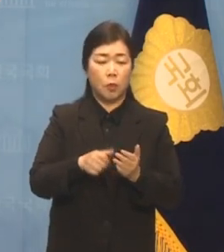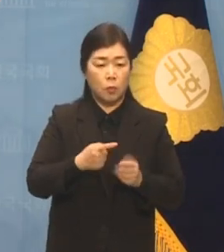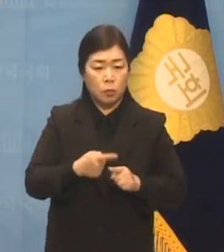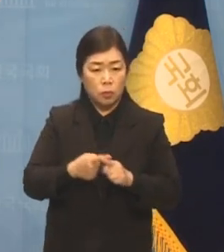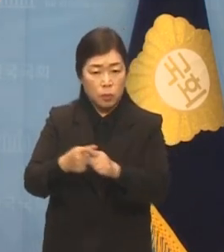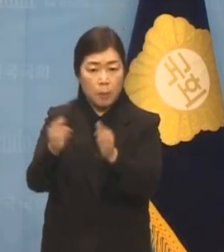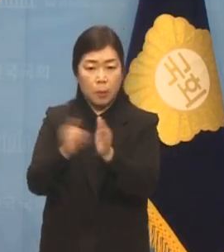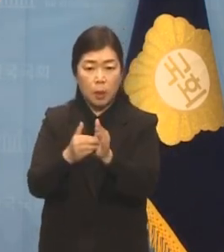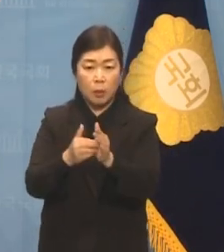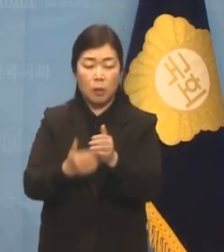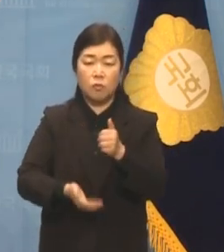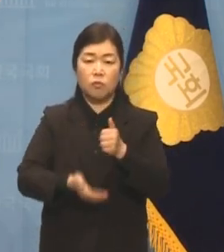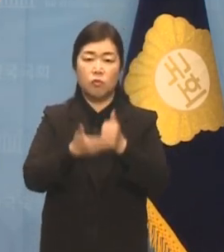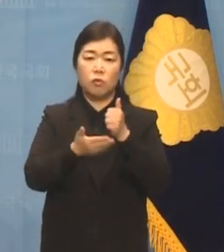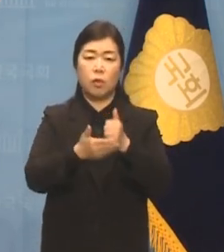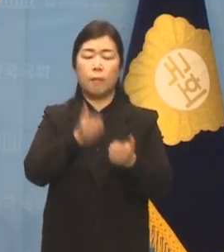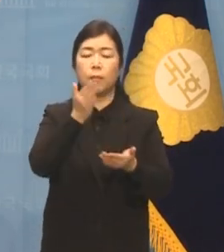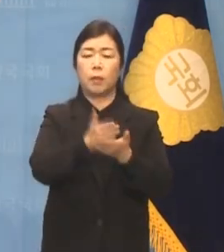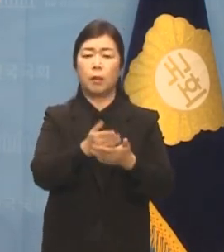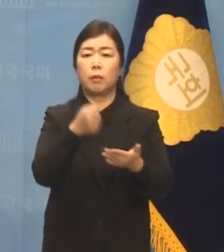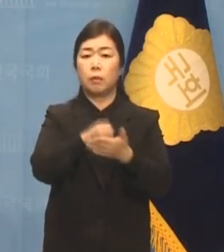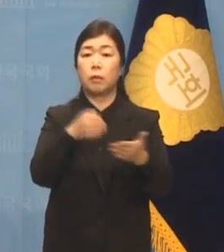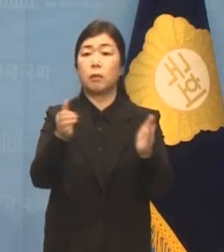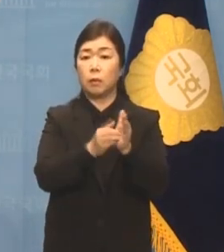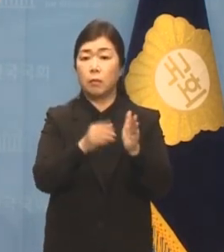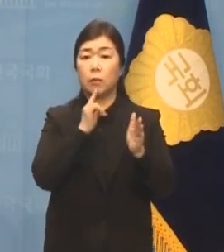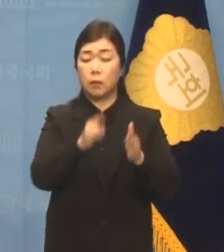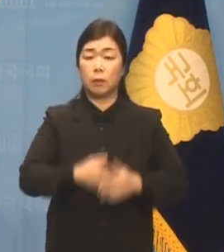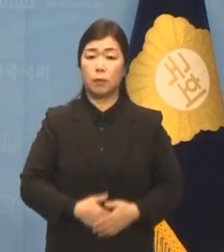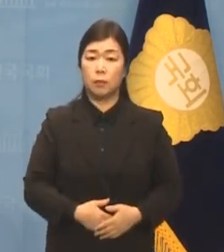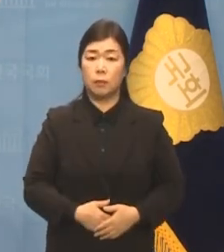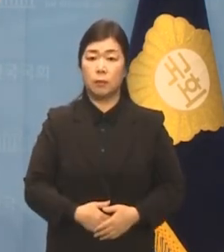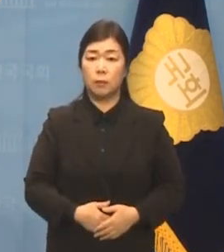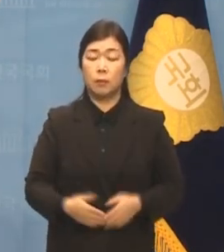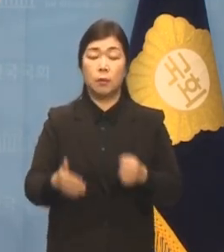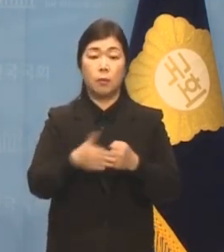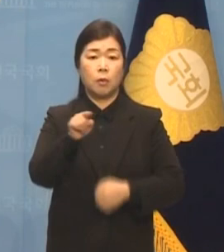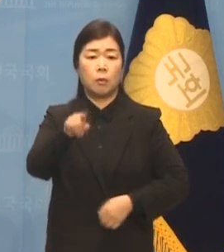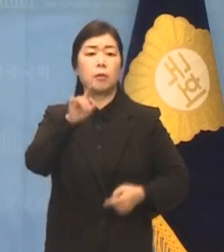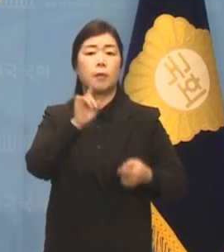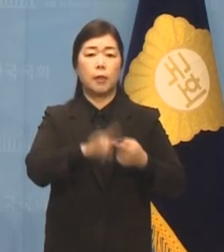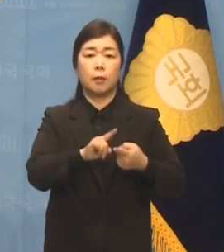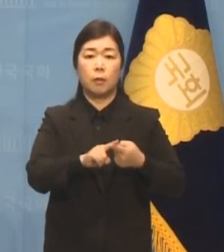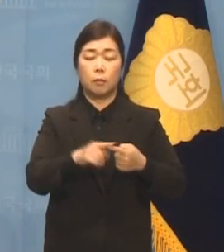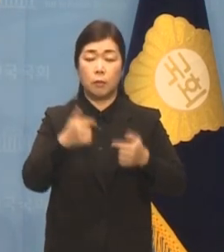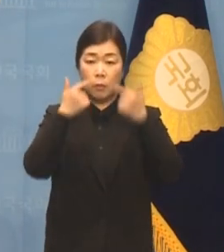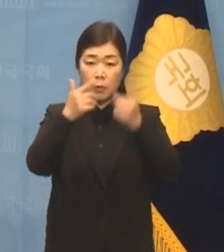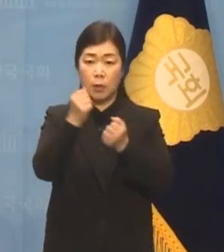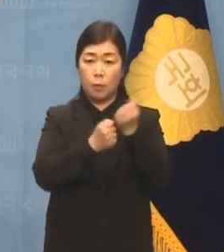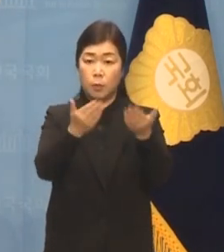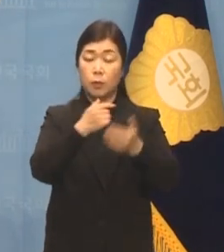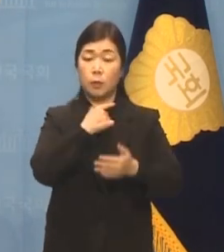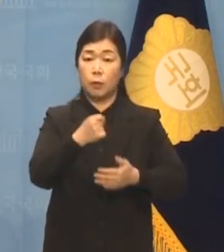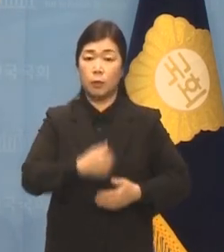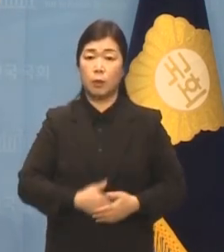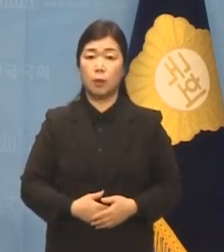그래서 저는 오늘 이 일에 대해 정확하게 해명하고 싶습니다.